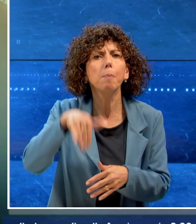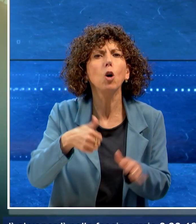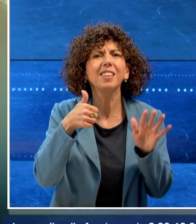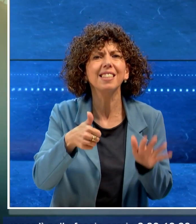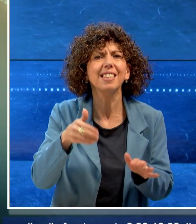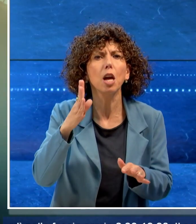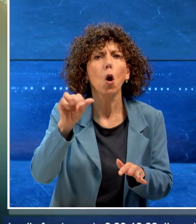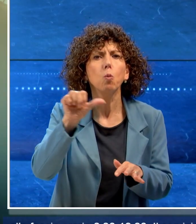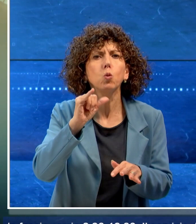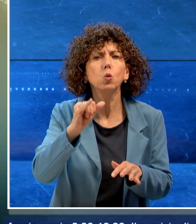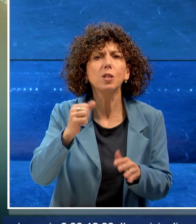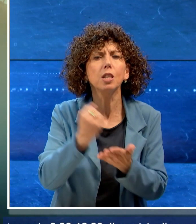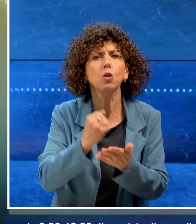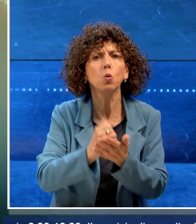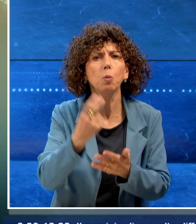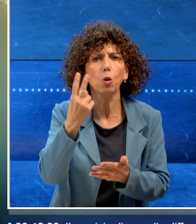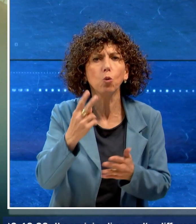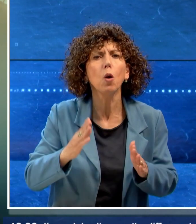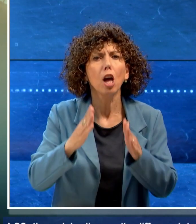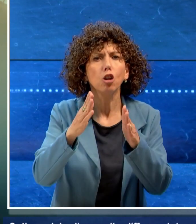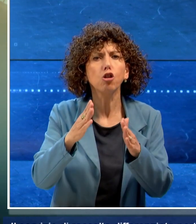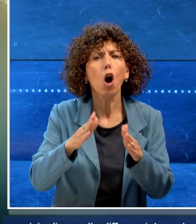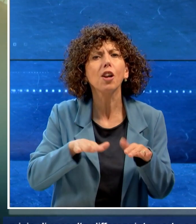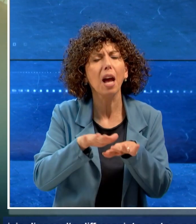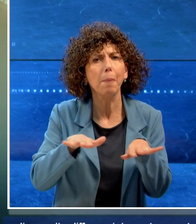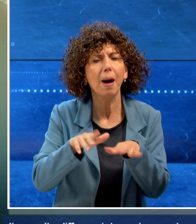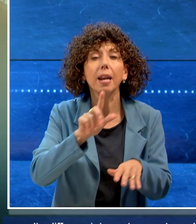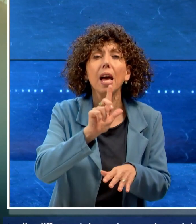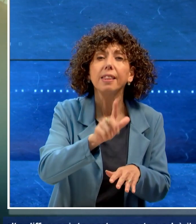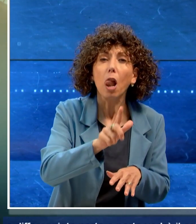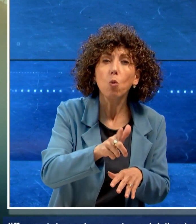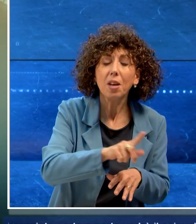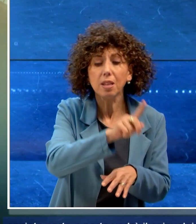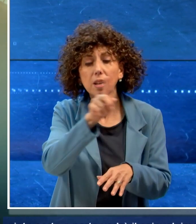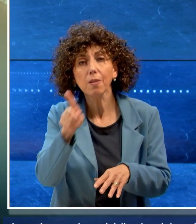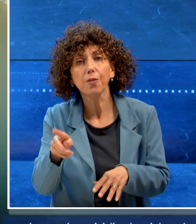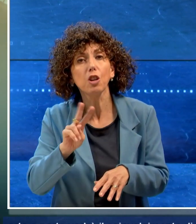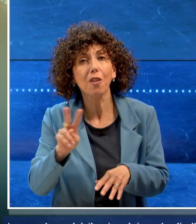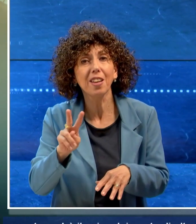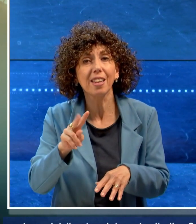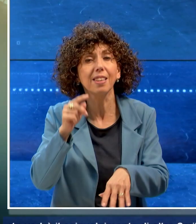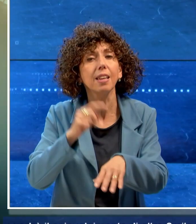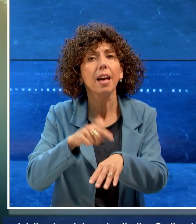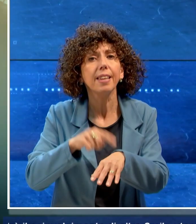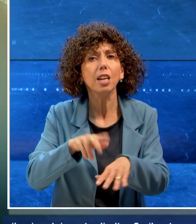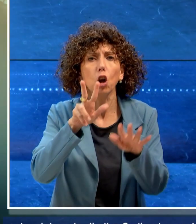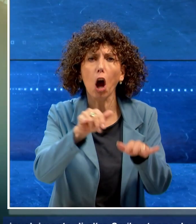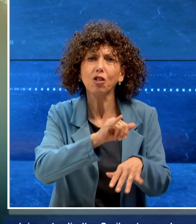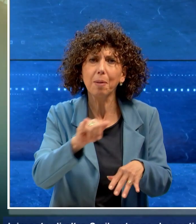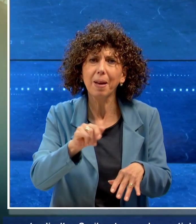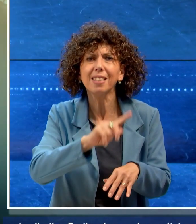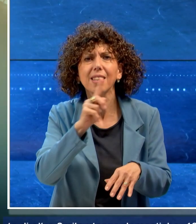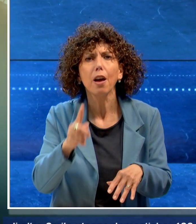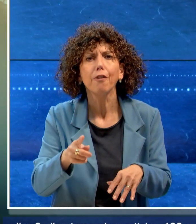Busi al Civico 2 a Torriamare, dal lunedì al venerdì nella fascia oraria 8.30